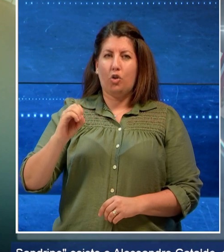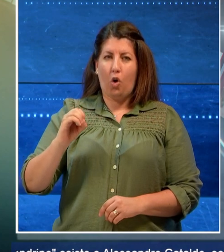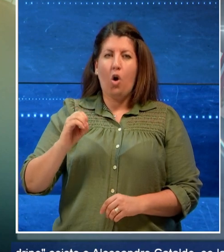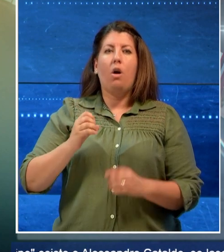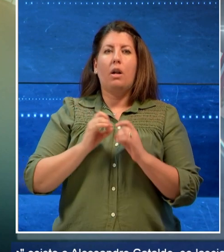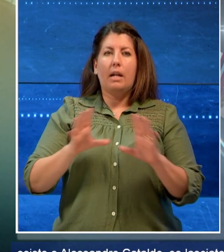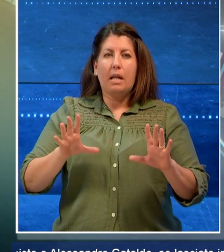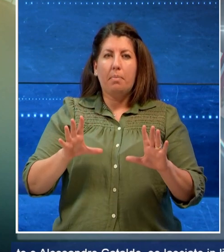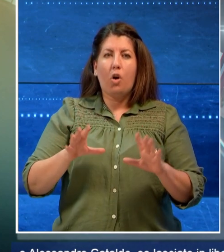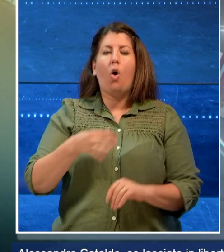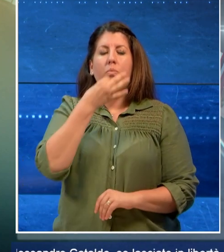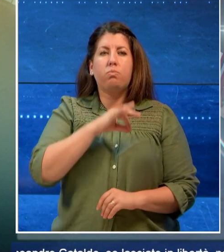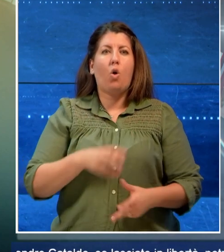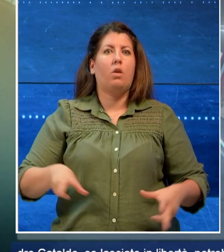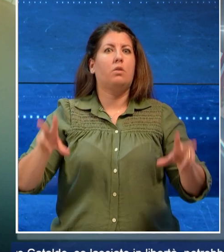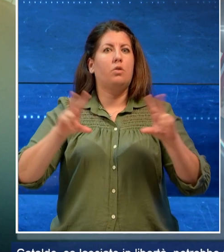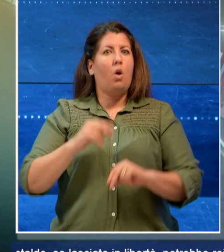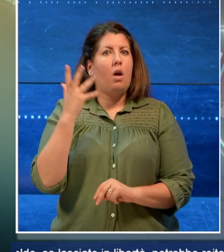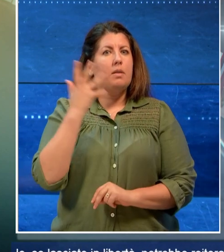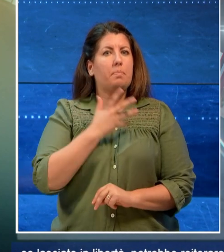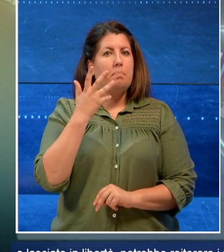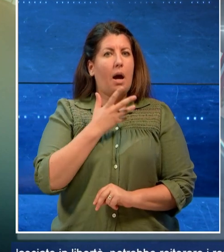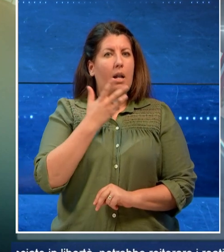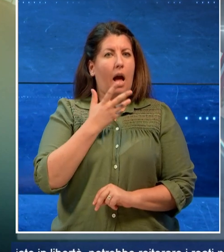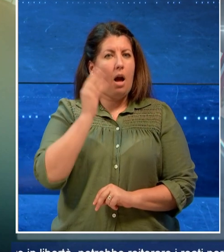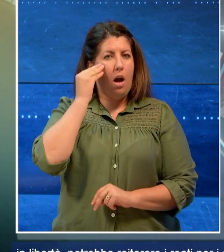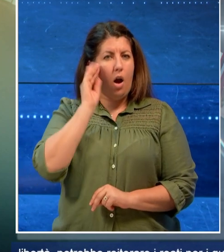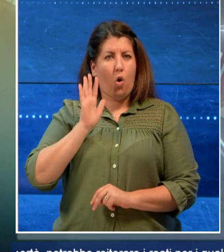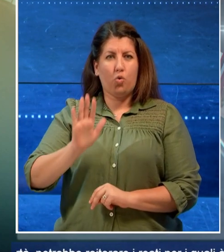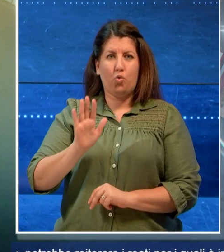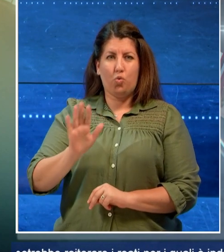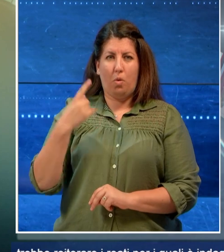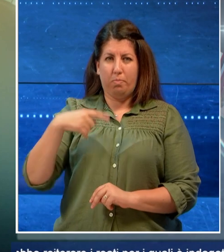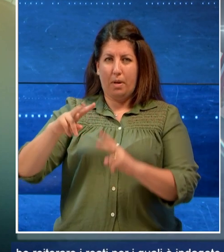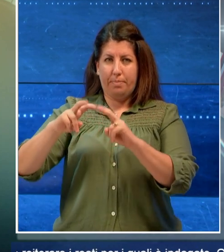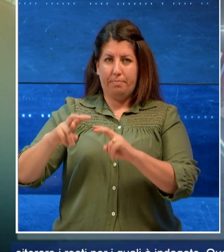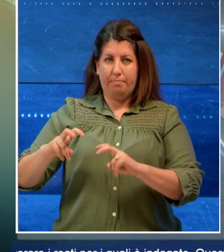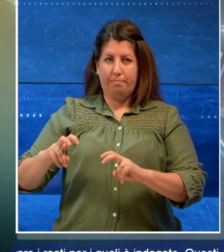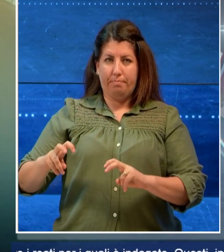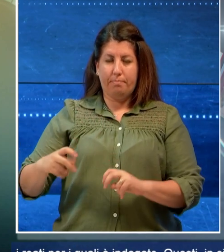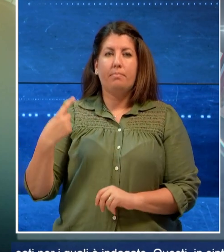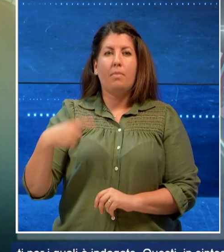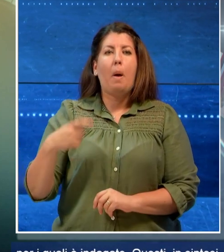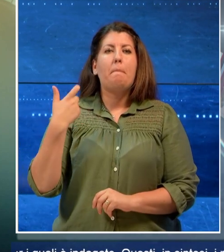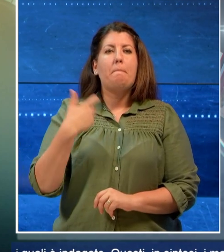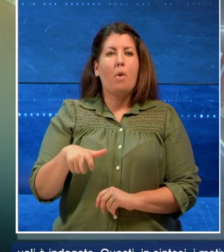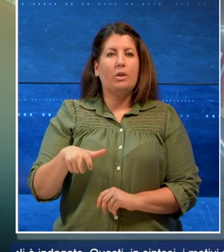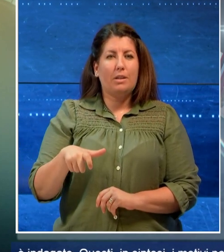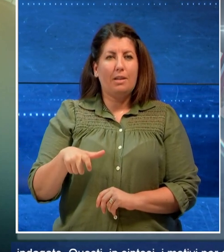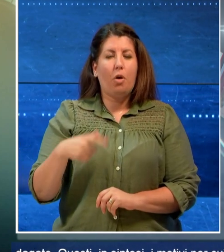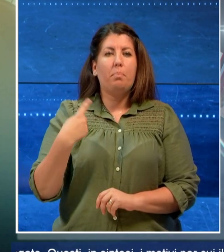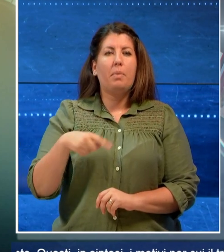potrebbe reiterare i reati per i quali è indagato. Questi in sintesi i motivi per cui il